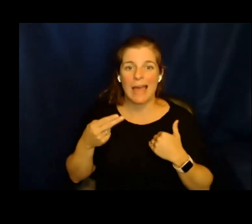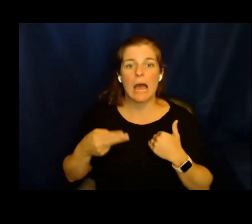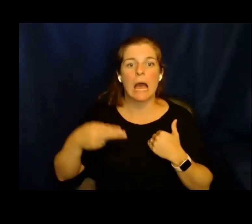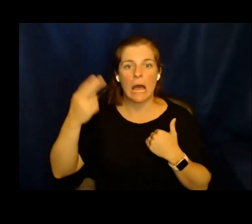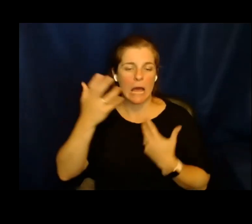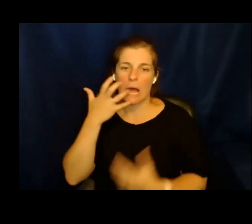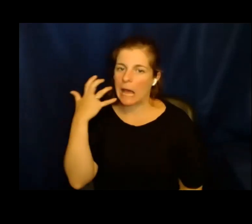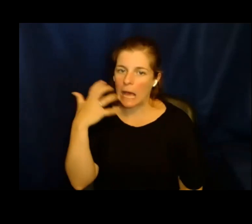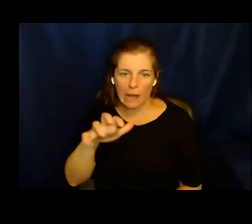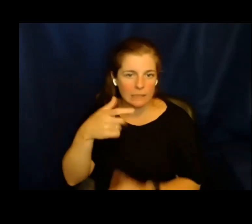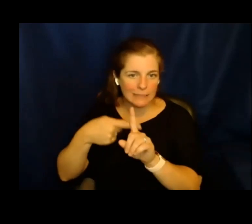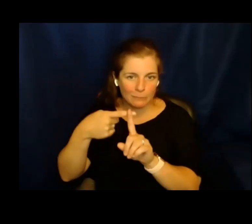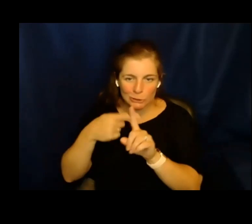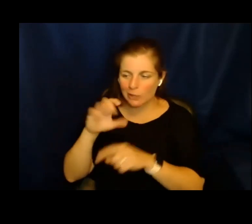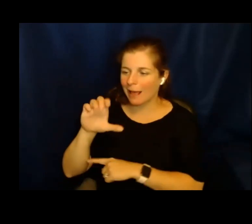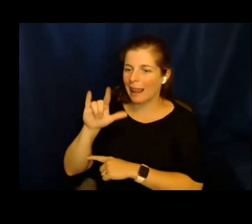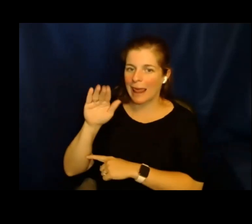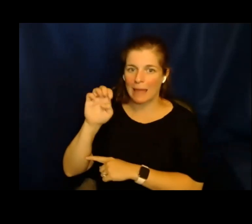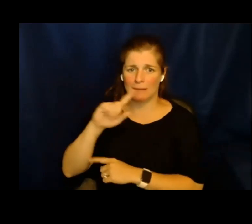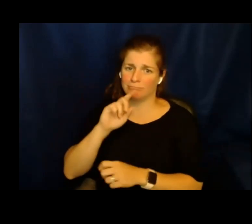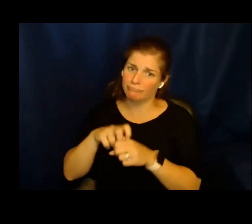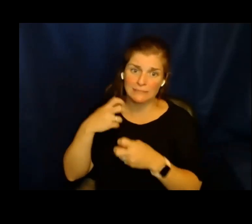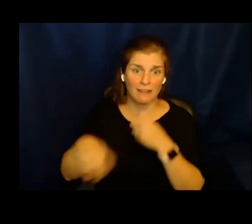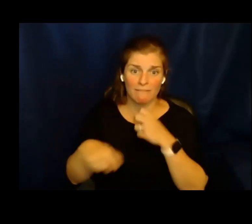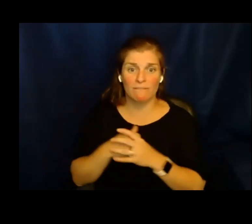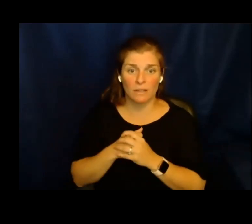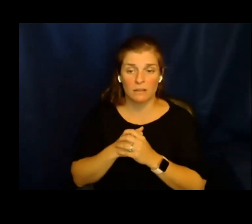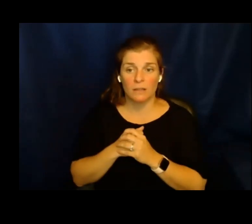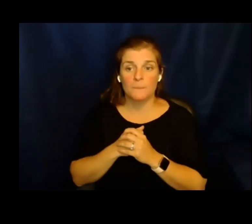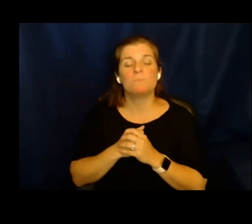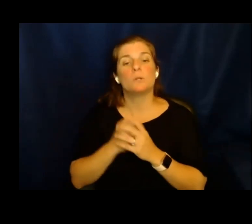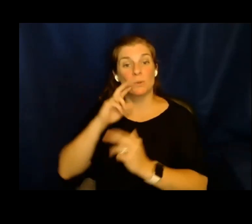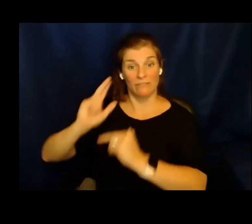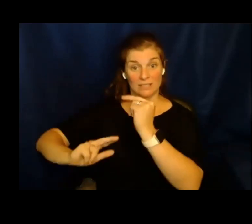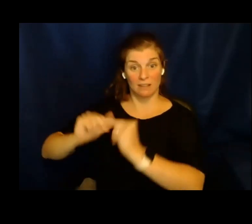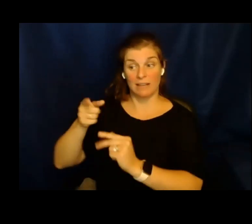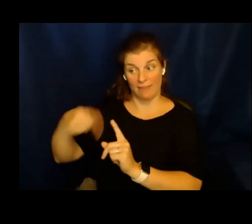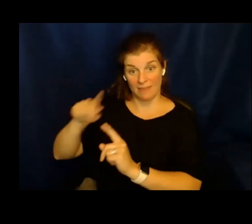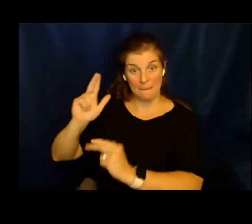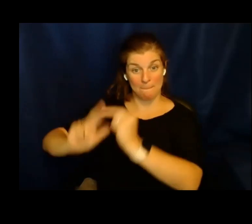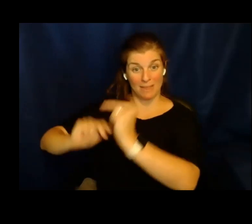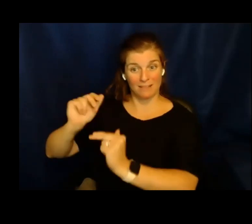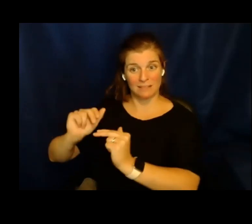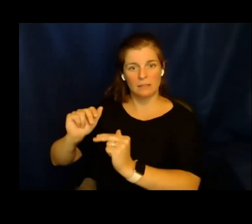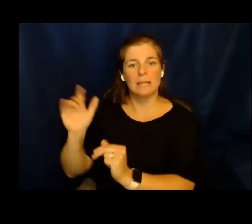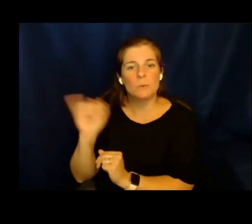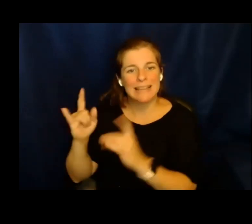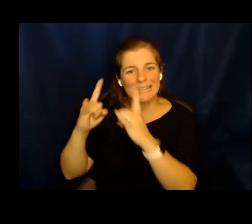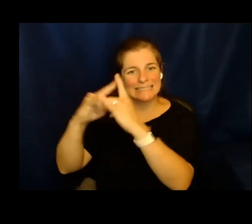altas temperaturas, y el clima puede ser bastante duro. Esta instalación fue